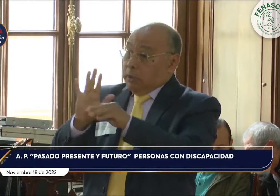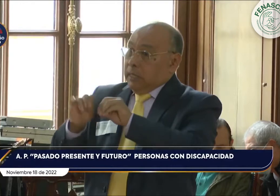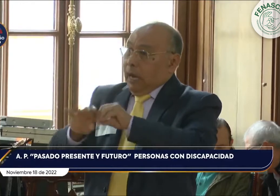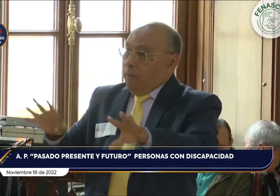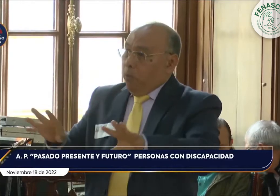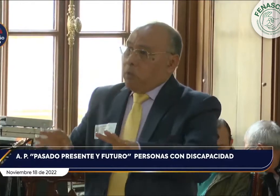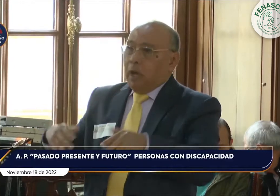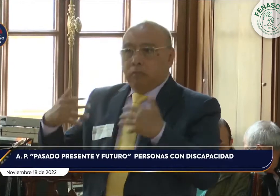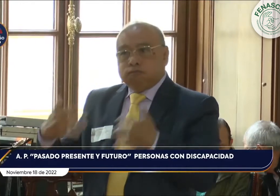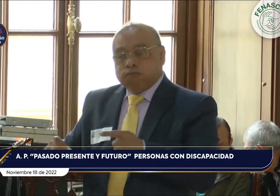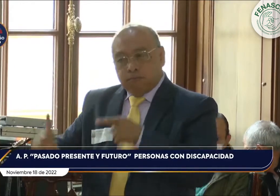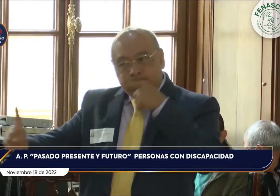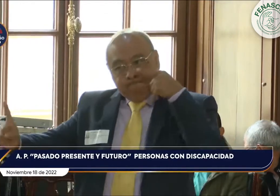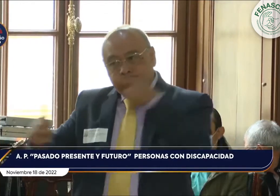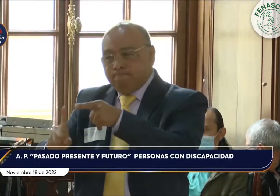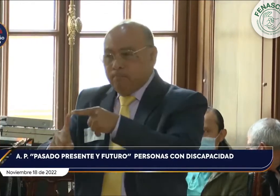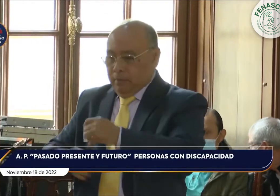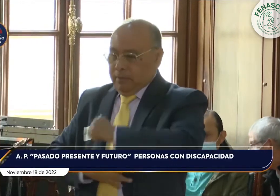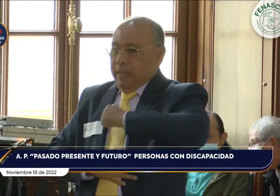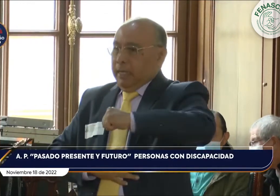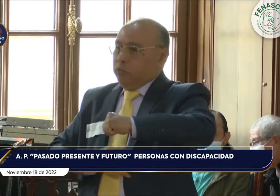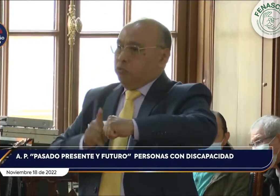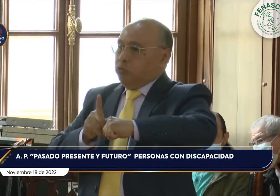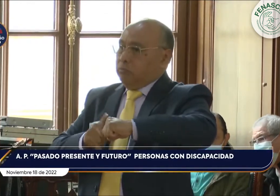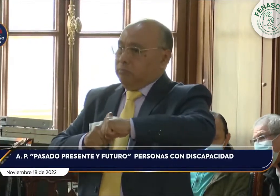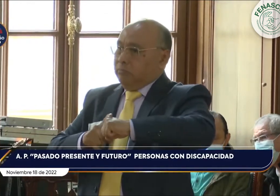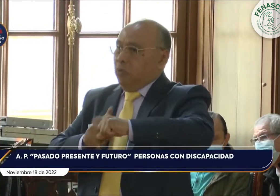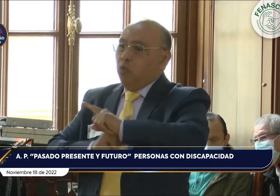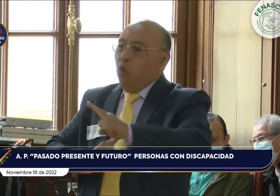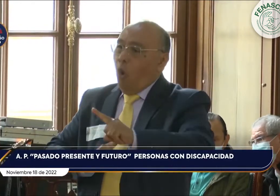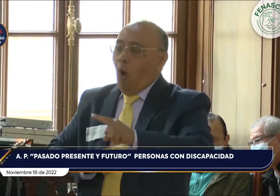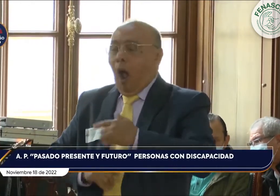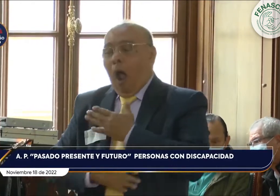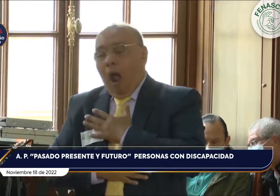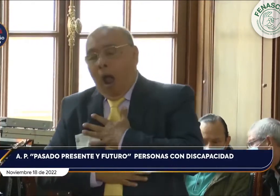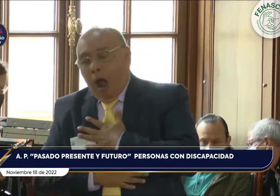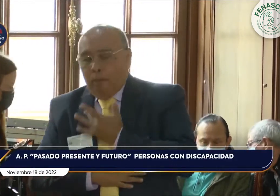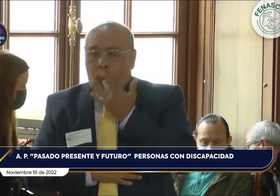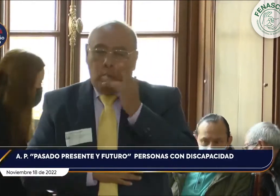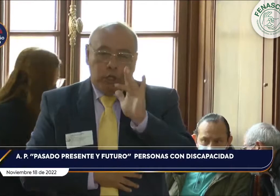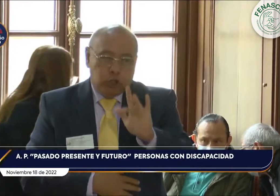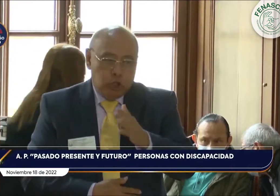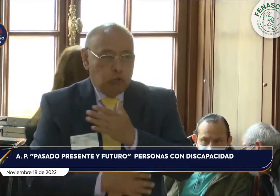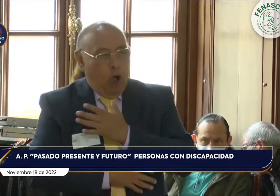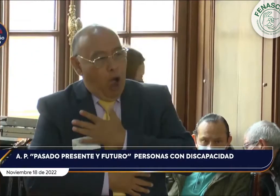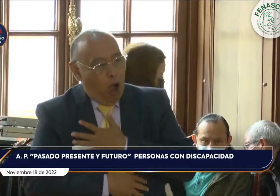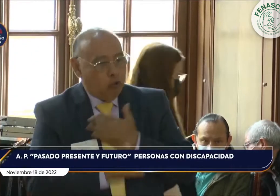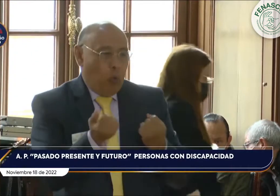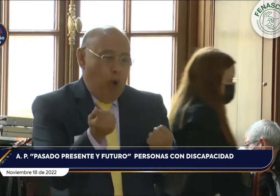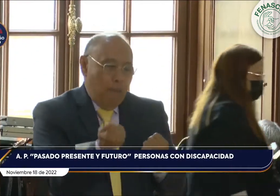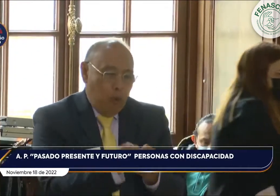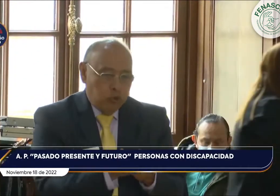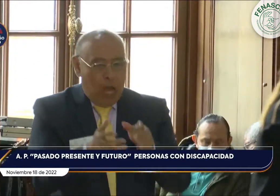cuatro enfoques en los que se transversalizan las políticas públicas. ¿Dónde están los derechos? No es un tema de pobrecito, de